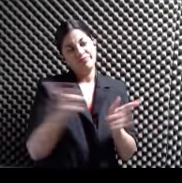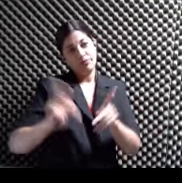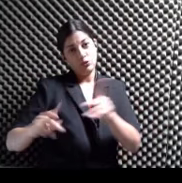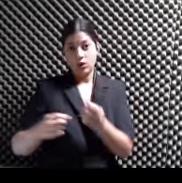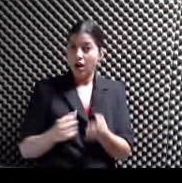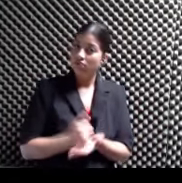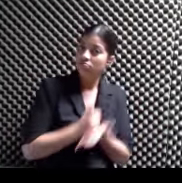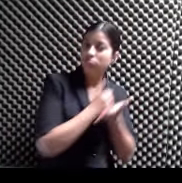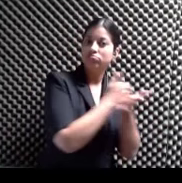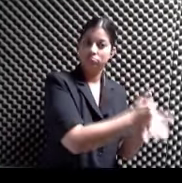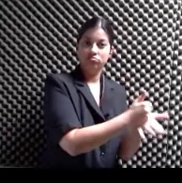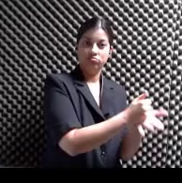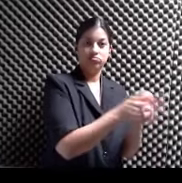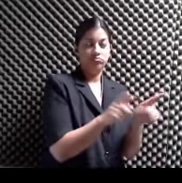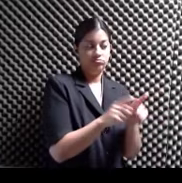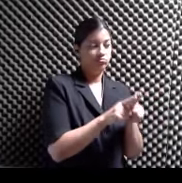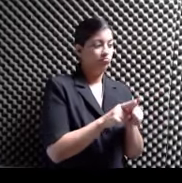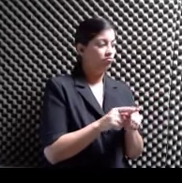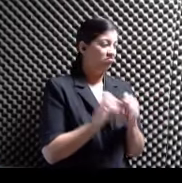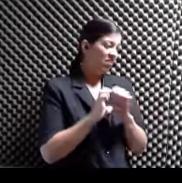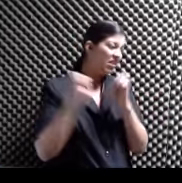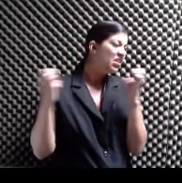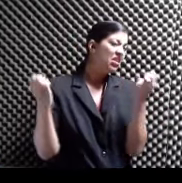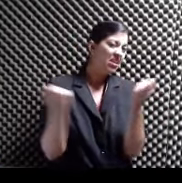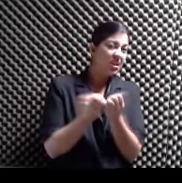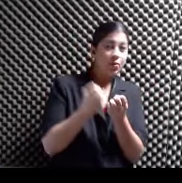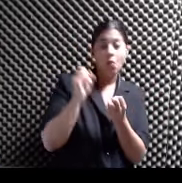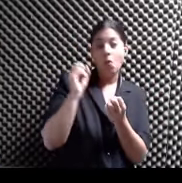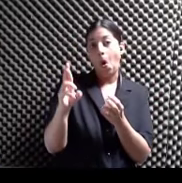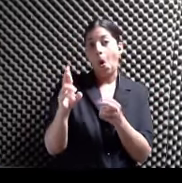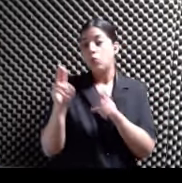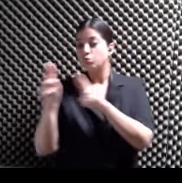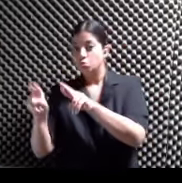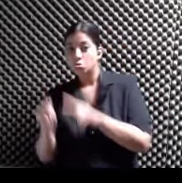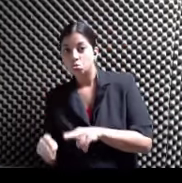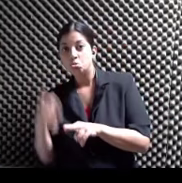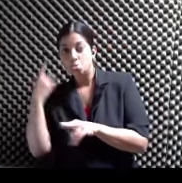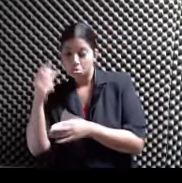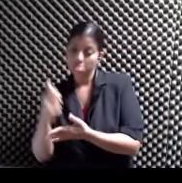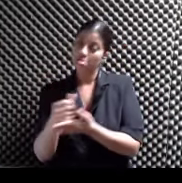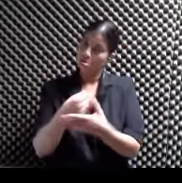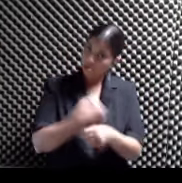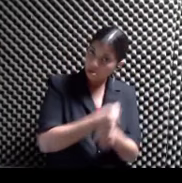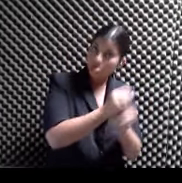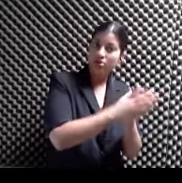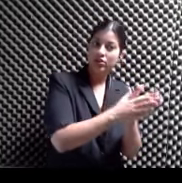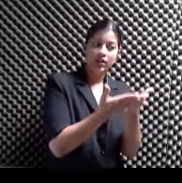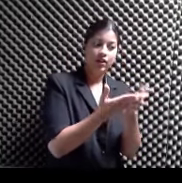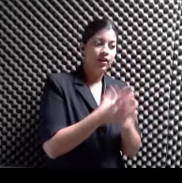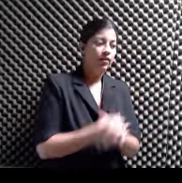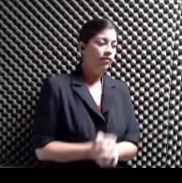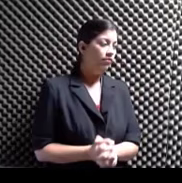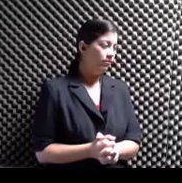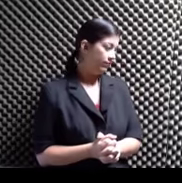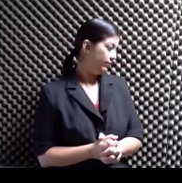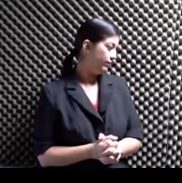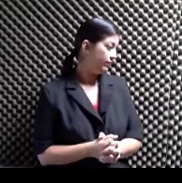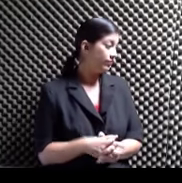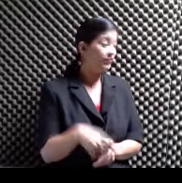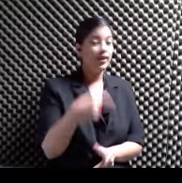consignaciones Se contrata un artista Para que haga un libro Y a mí personalmente Me encanta el